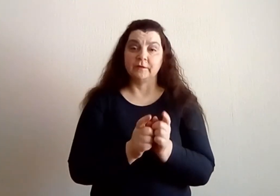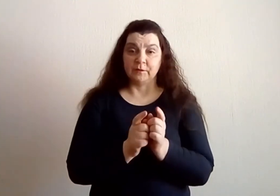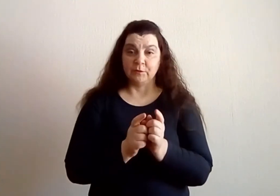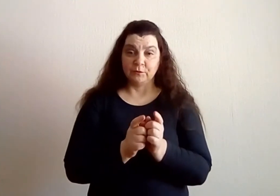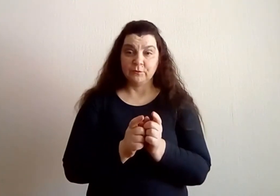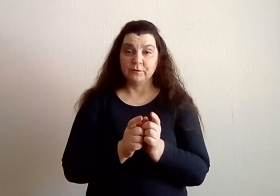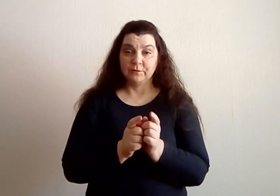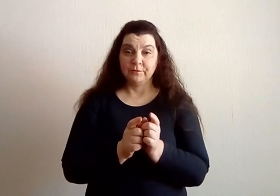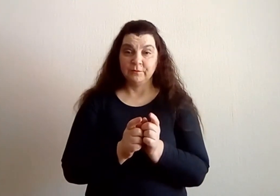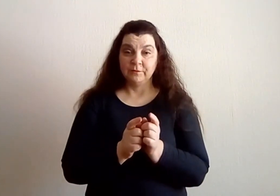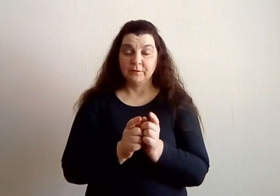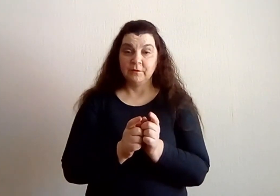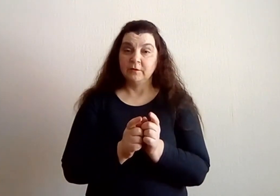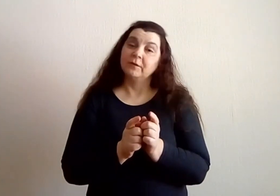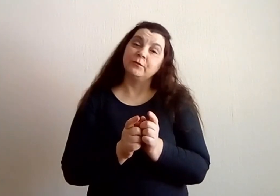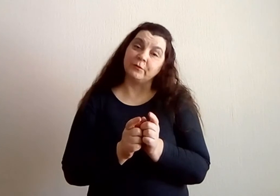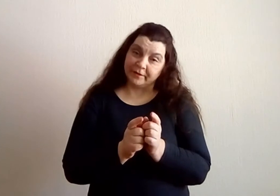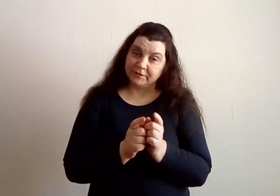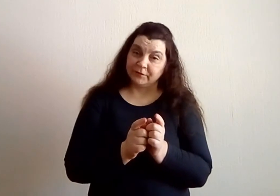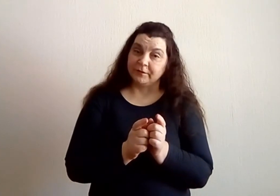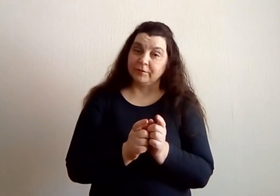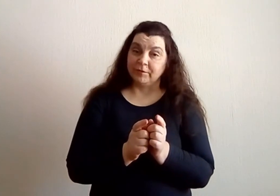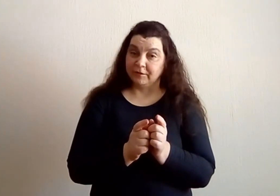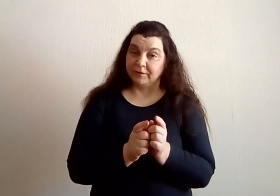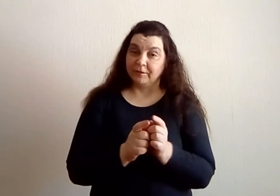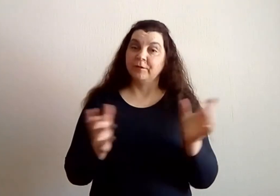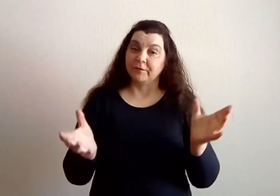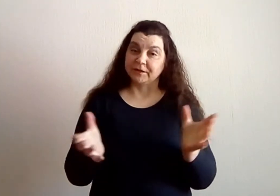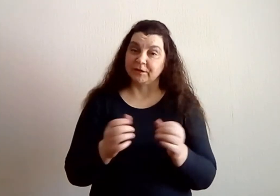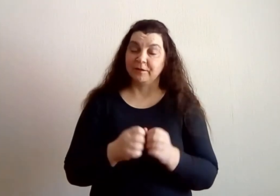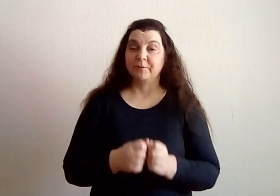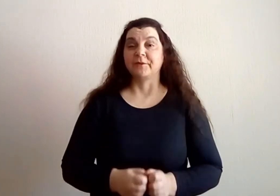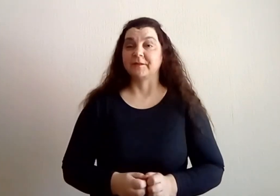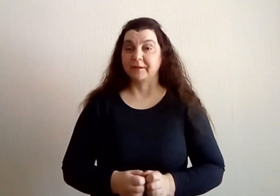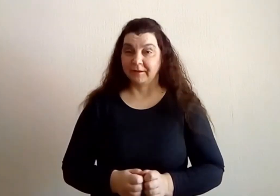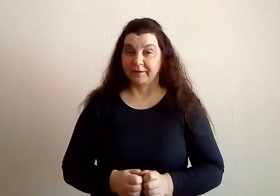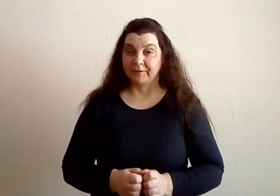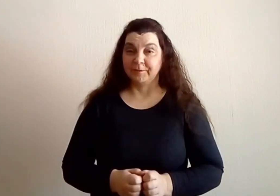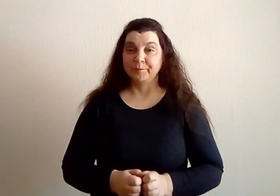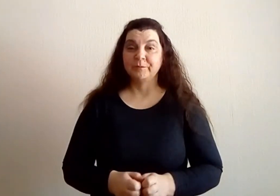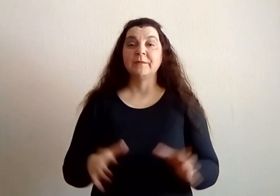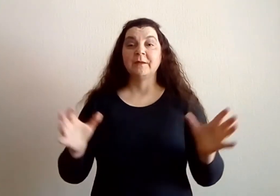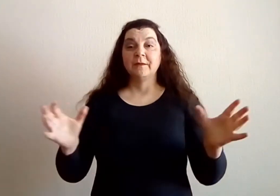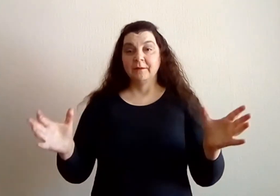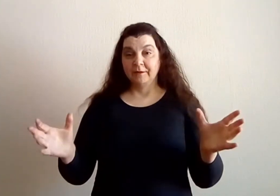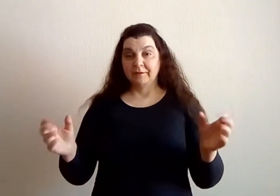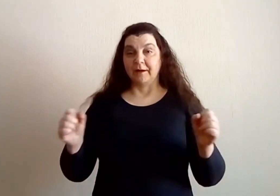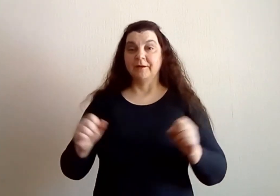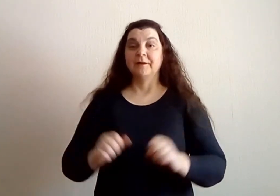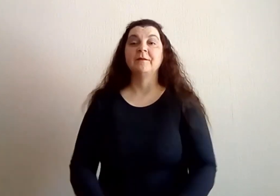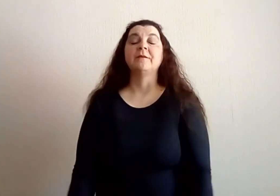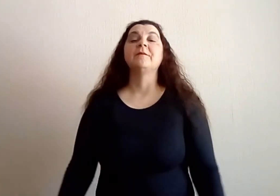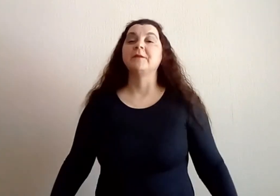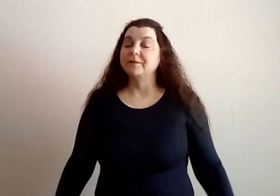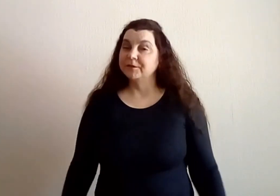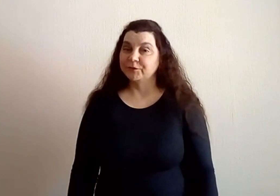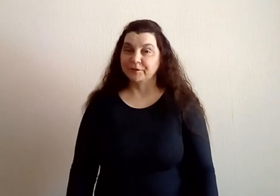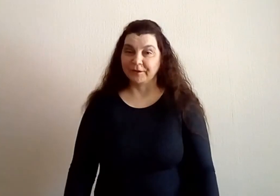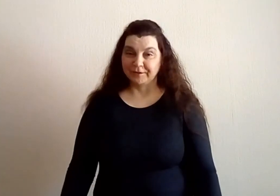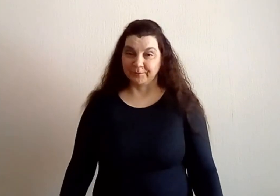минут, то качество, извините, ваше пострадает. Итак, есть еще третья